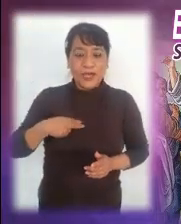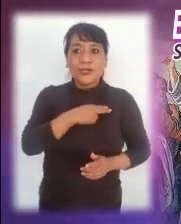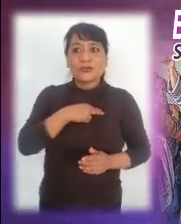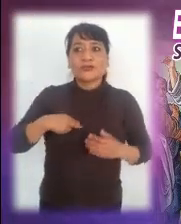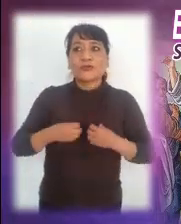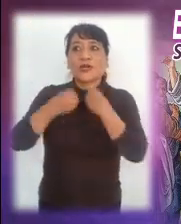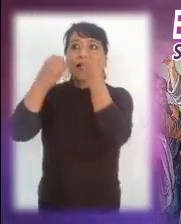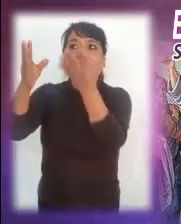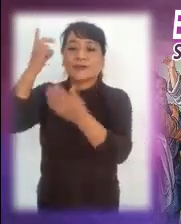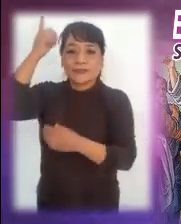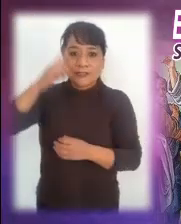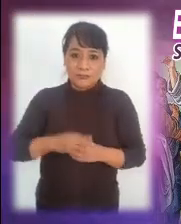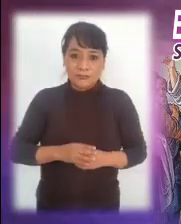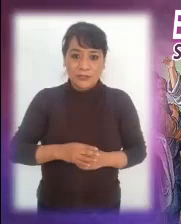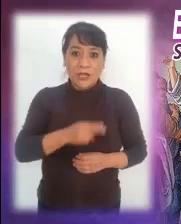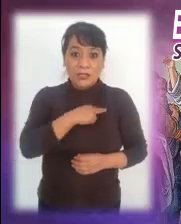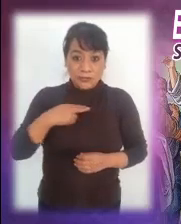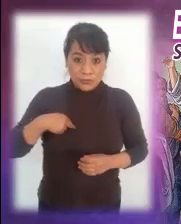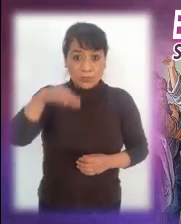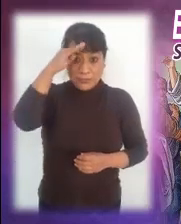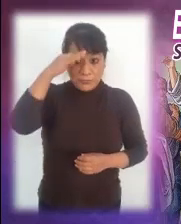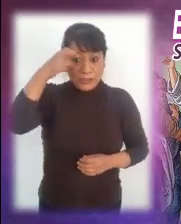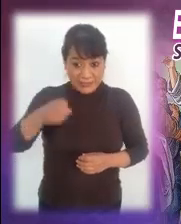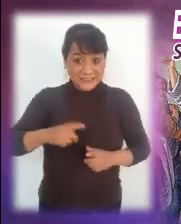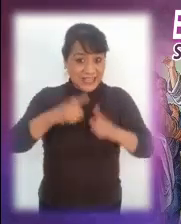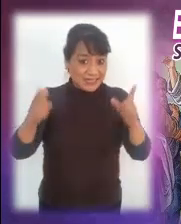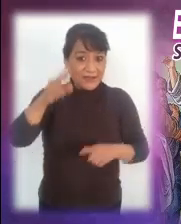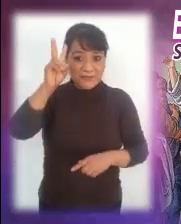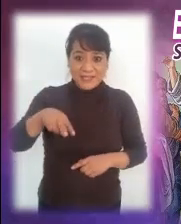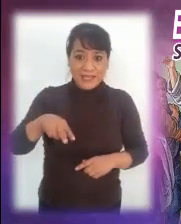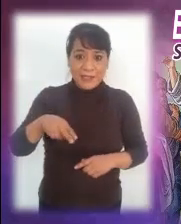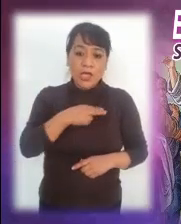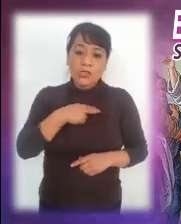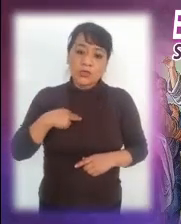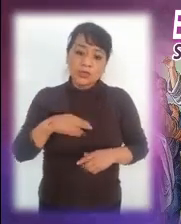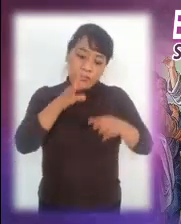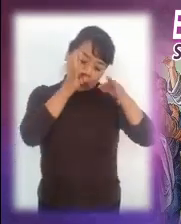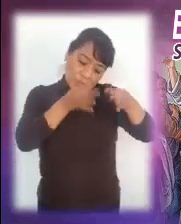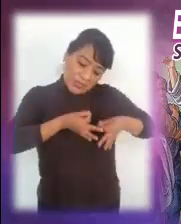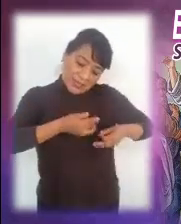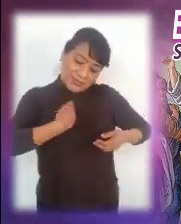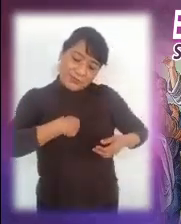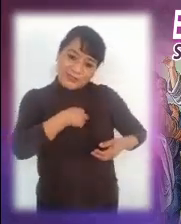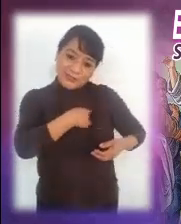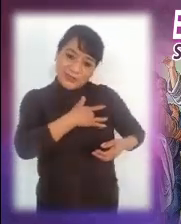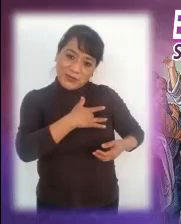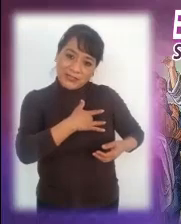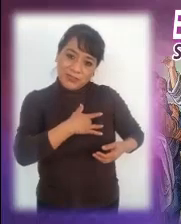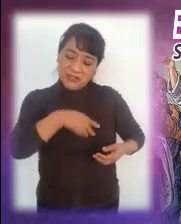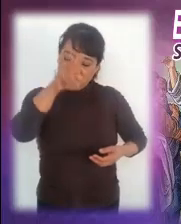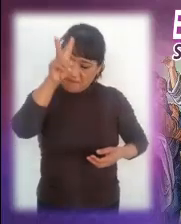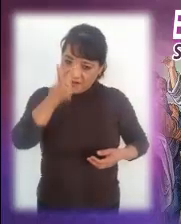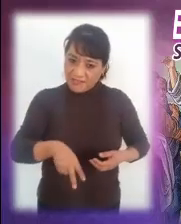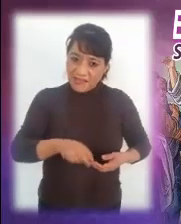Si reflexionamos en esta gran verdad, tendremos que revisar si nuestro corazón está realmente al